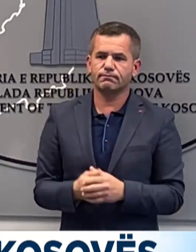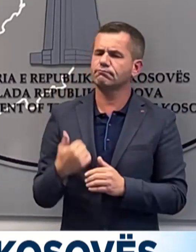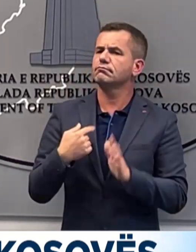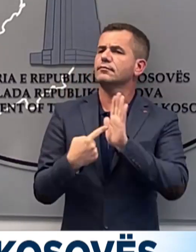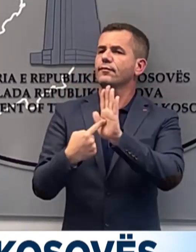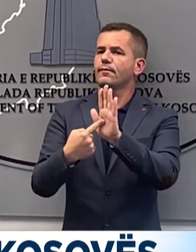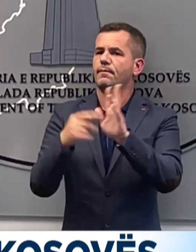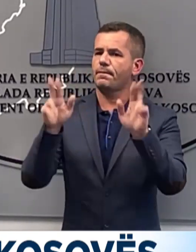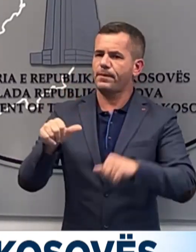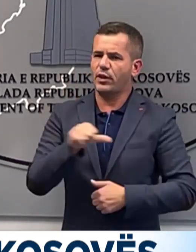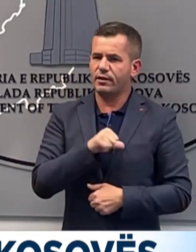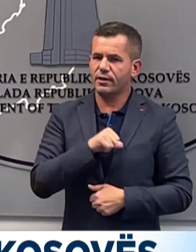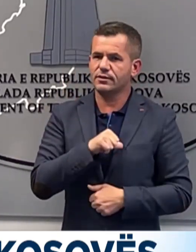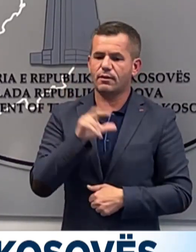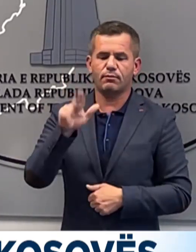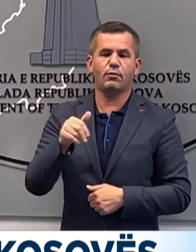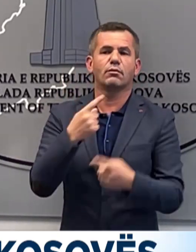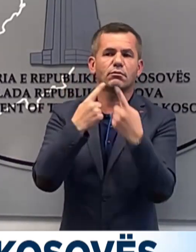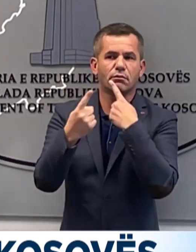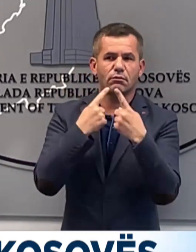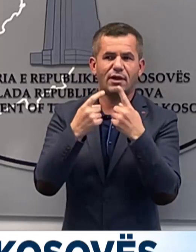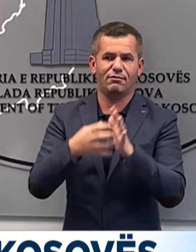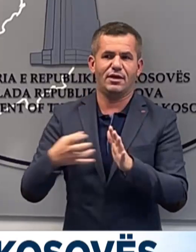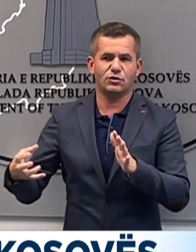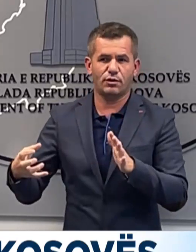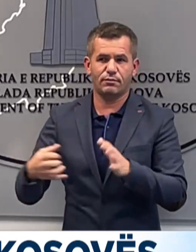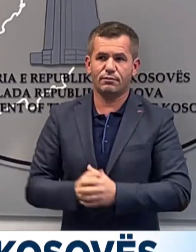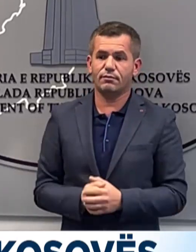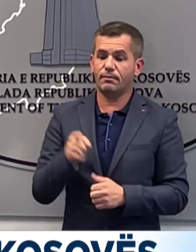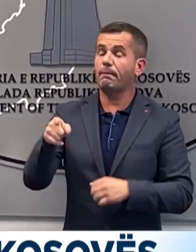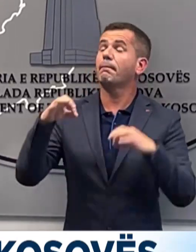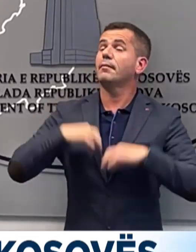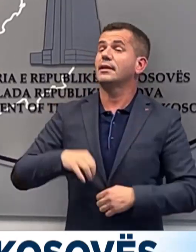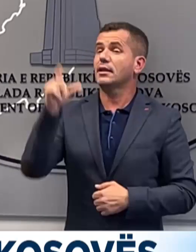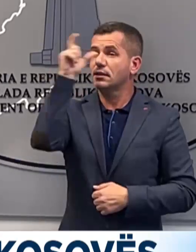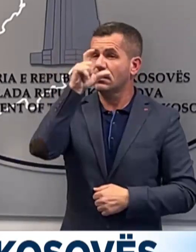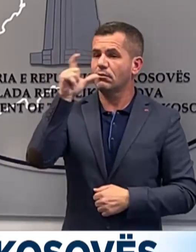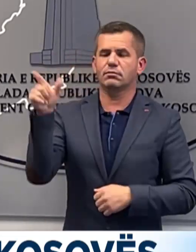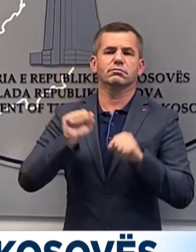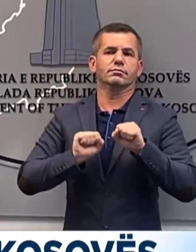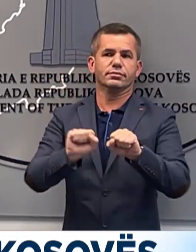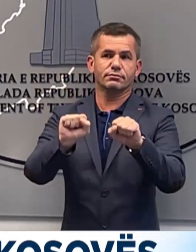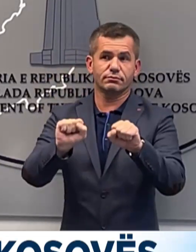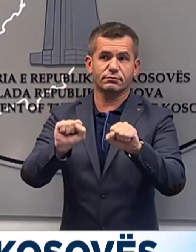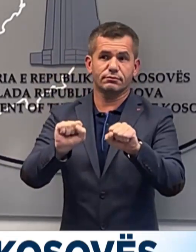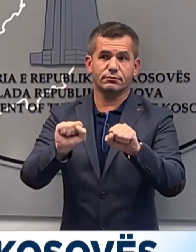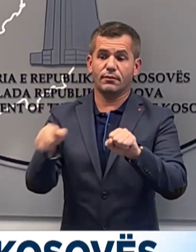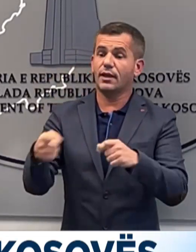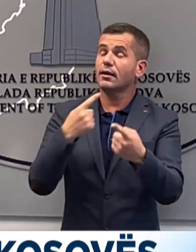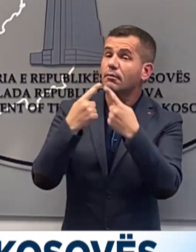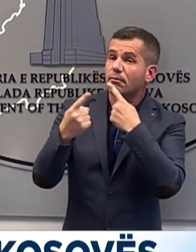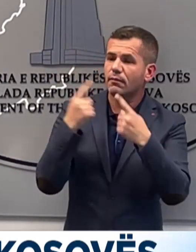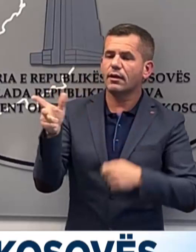gadi shmërin dhe interesimin tonë për dialog. Presidenti Zërbis ka refuzuar dhe në vend të